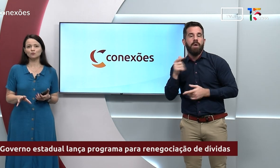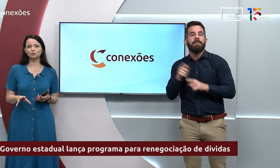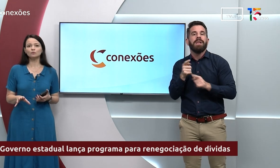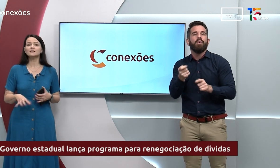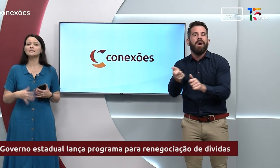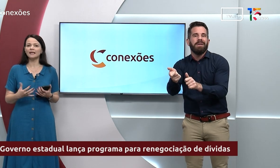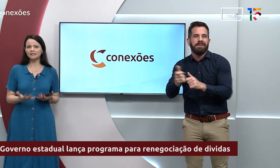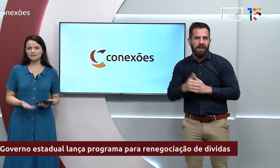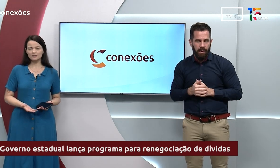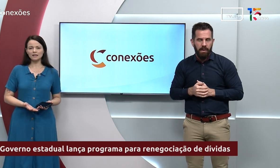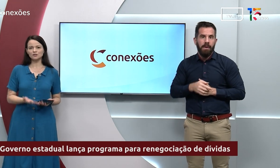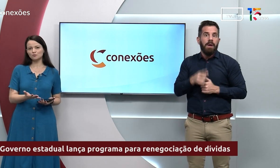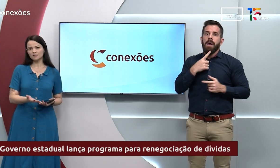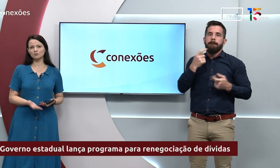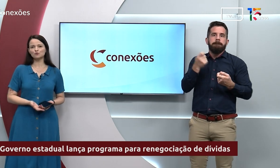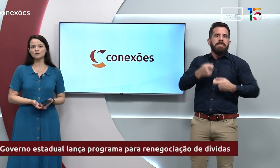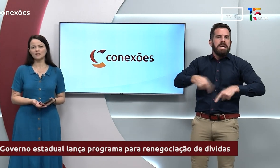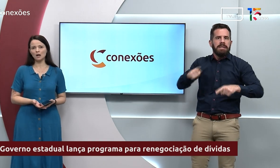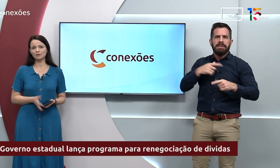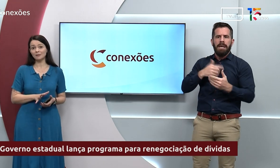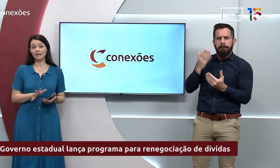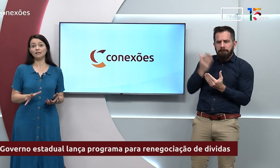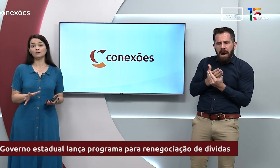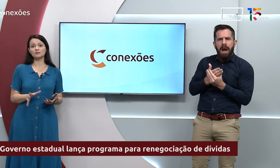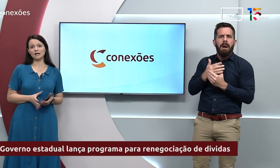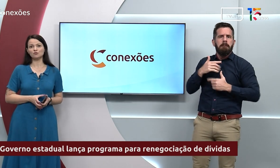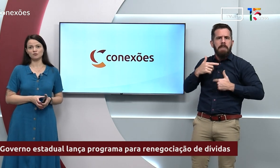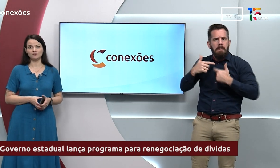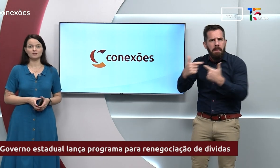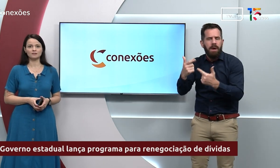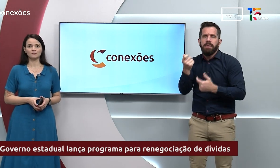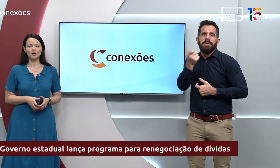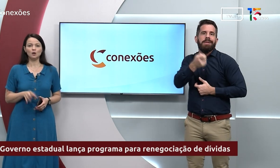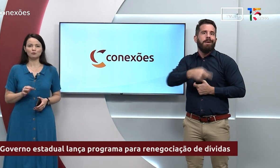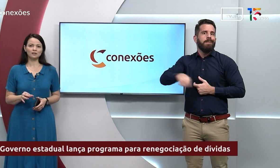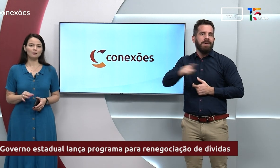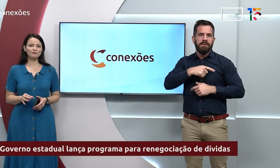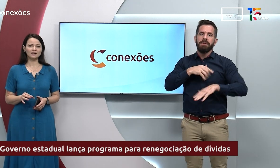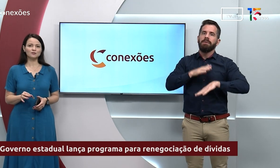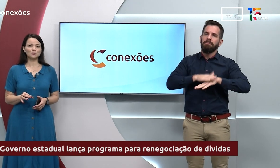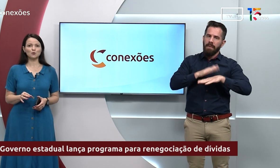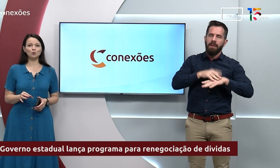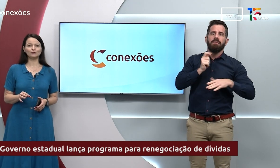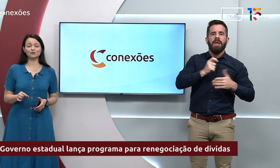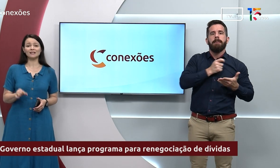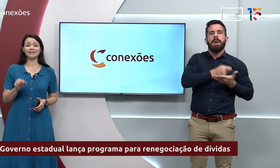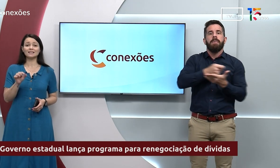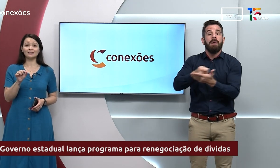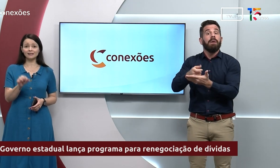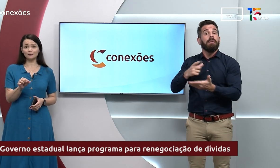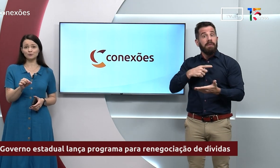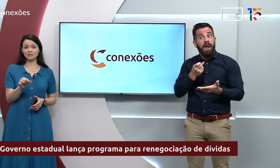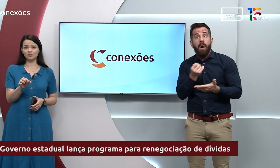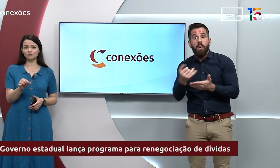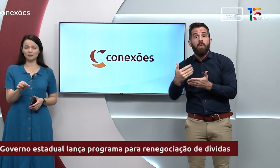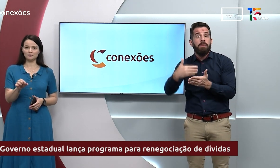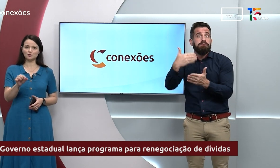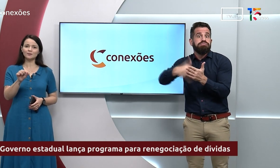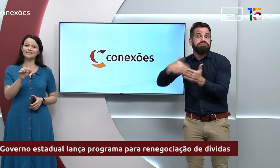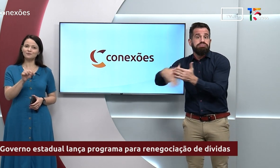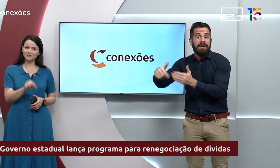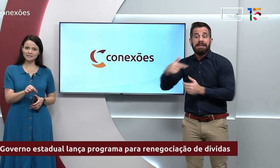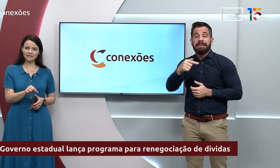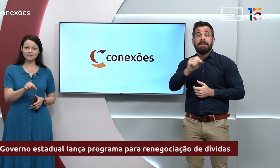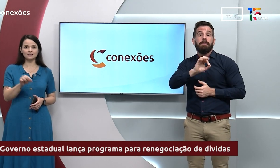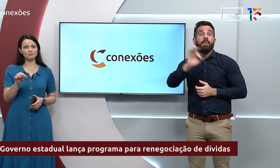Isso tudo sem necessidade de uma ação judicial, né? Para renegociar as dívidas. O programa oferece descontos de até 70% para